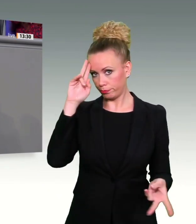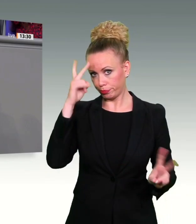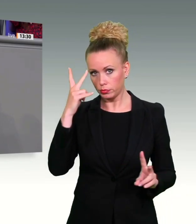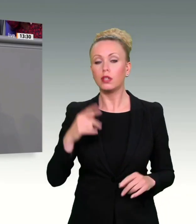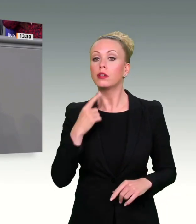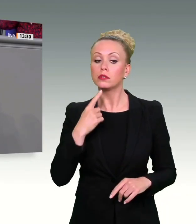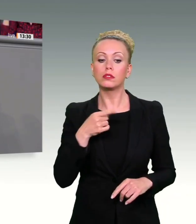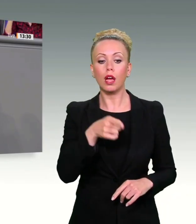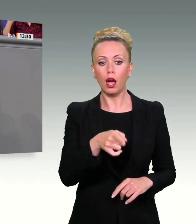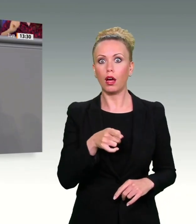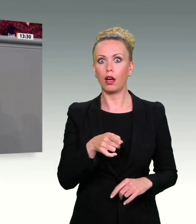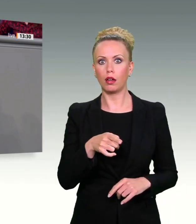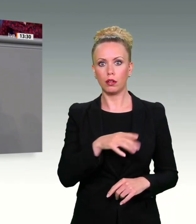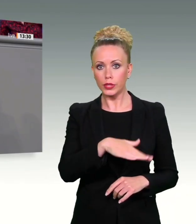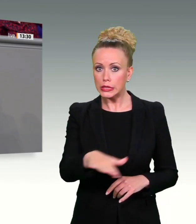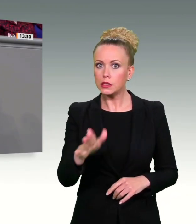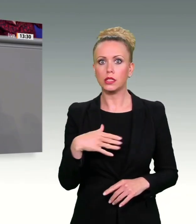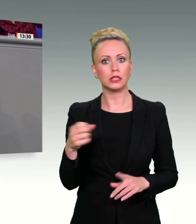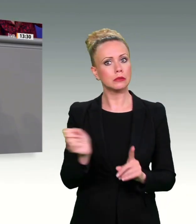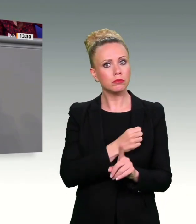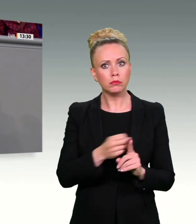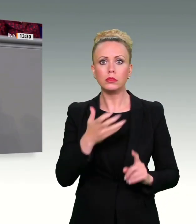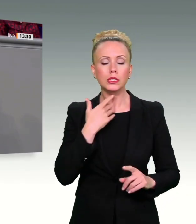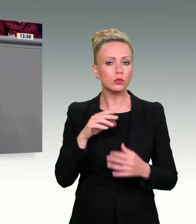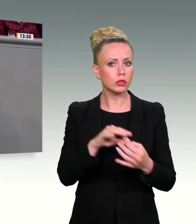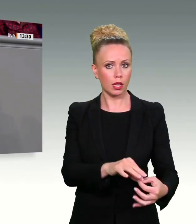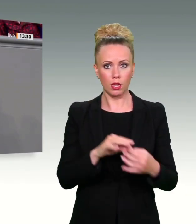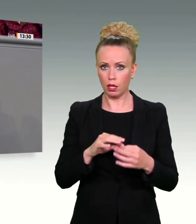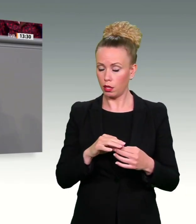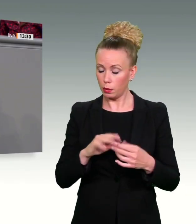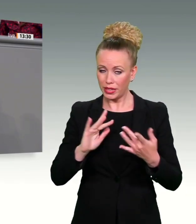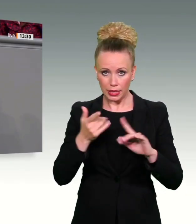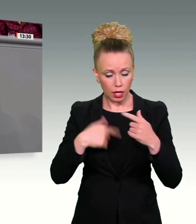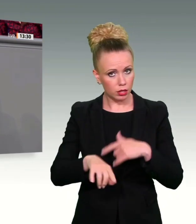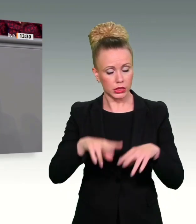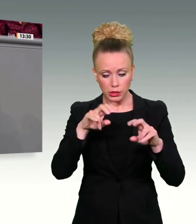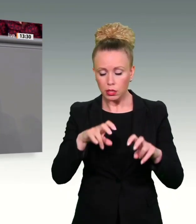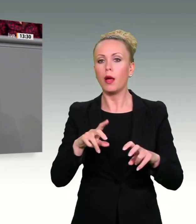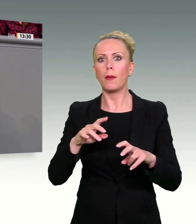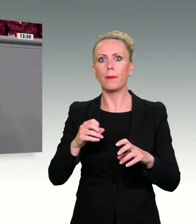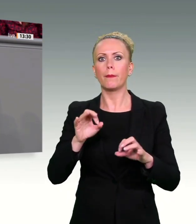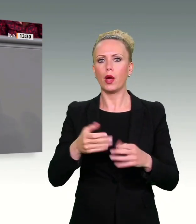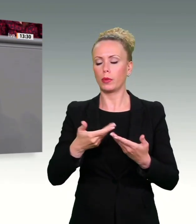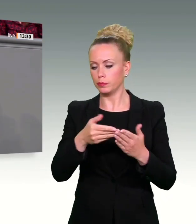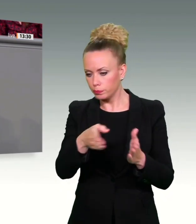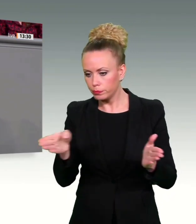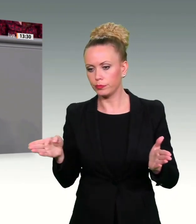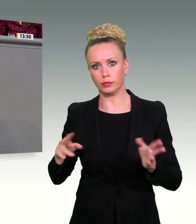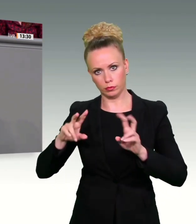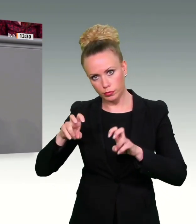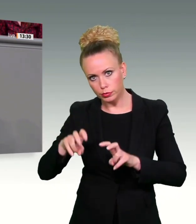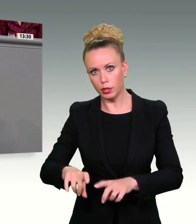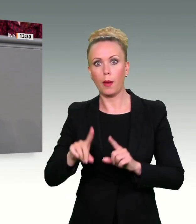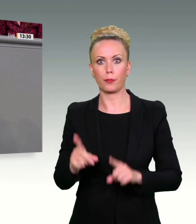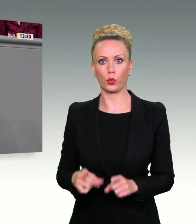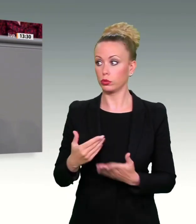sexualisierter Gewalt, insbesondere im Internet gegenüber Kindern, auch hier eine Öffnung erfordert. Und diese Möglichkeit gibt er uns. Wir dürfen schlichtweg,